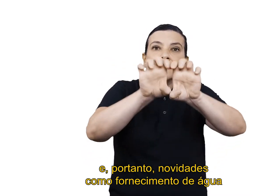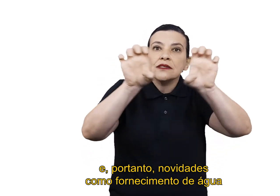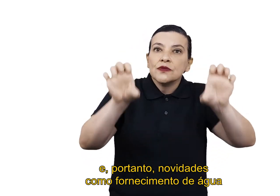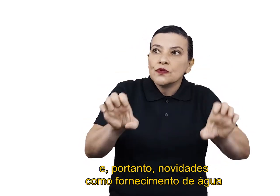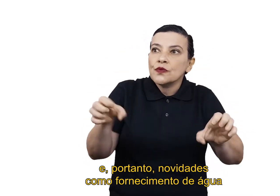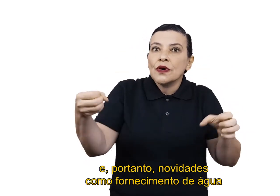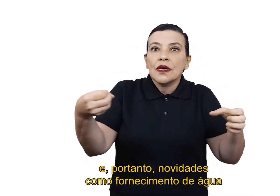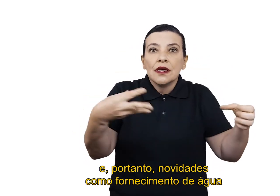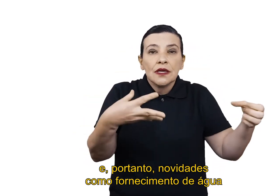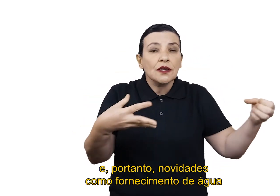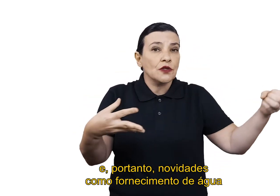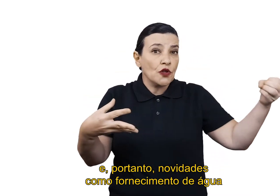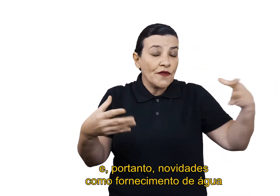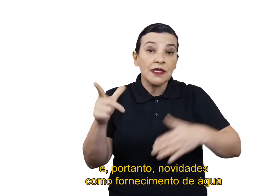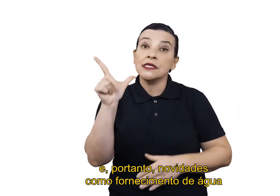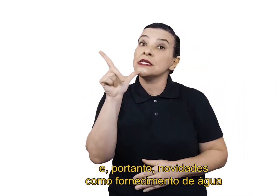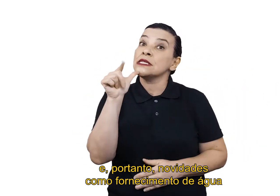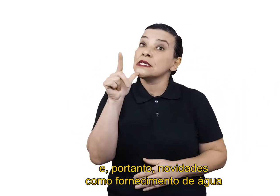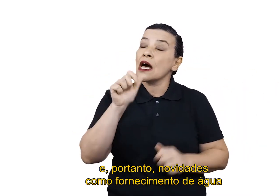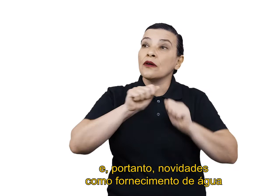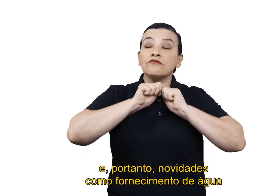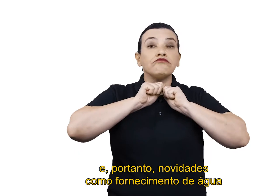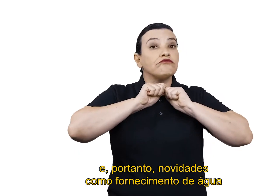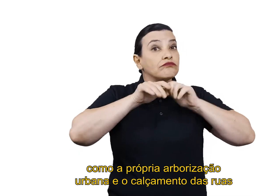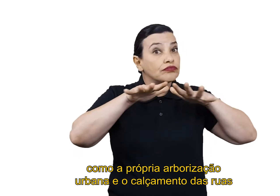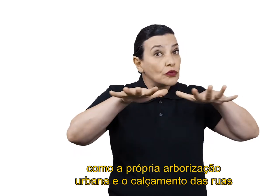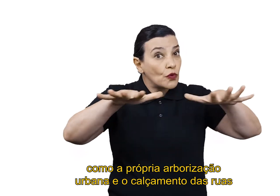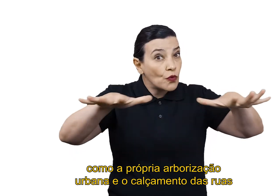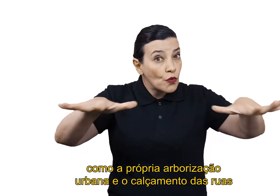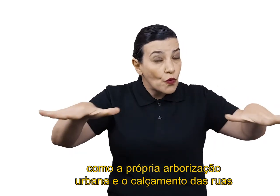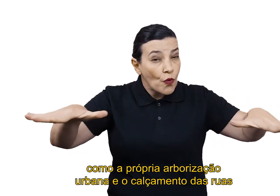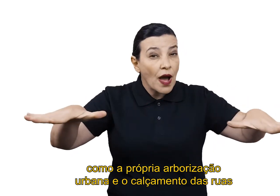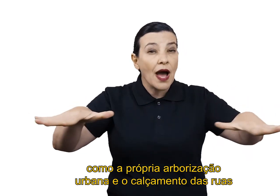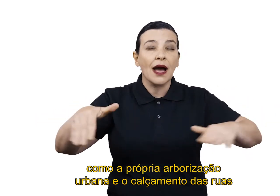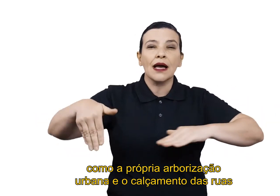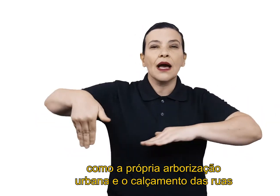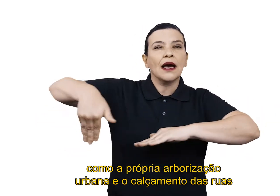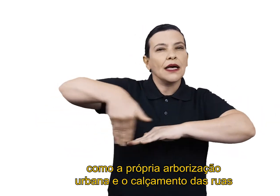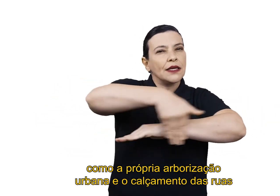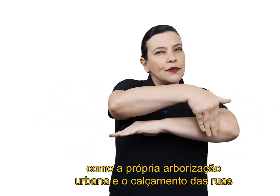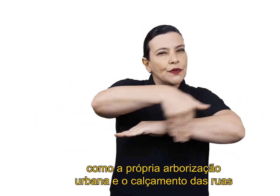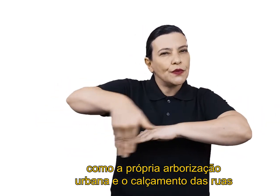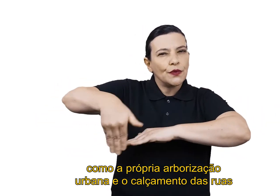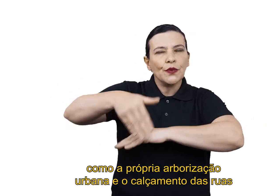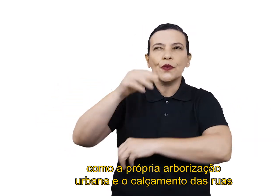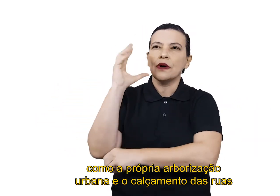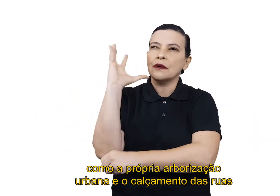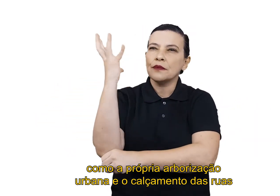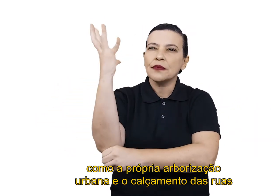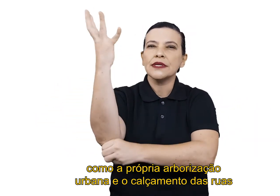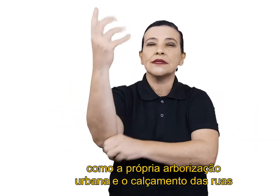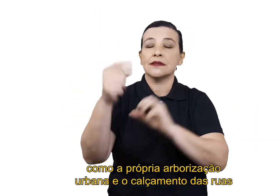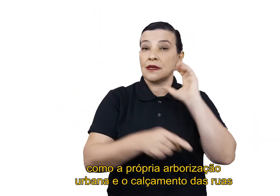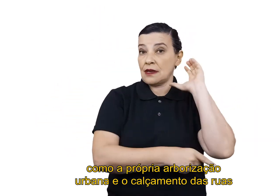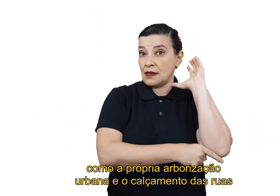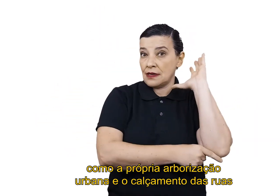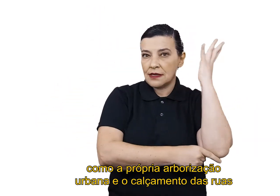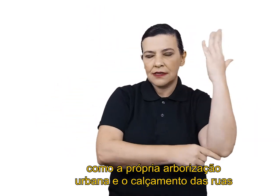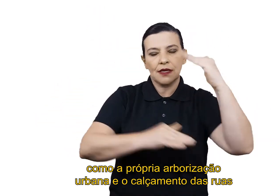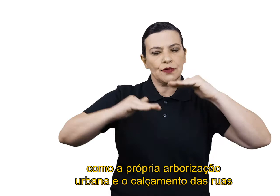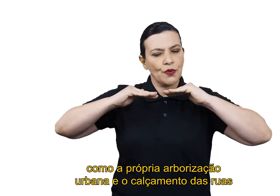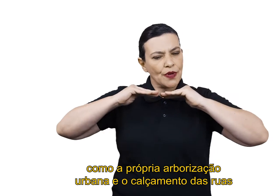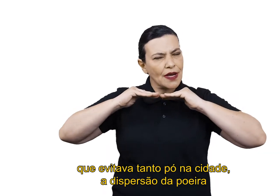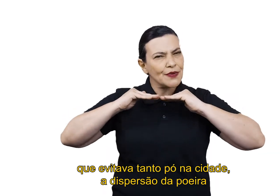novidades como o fornecimento de água, como a própria arborização urbana, e o